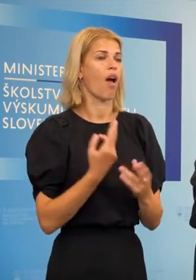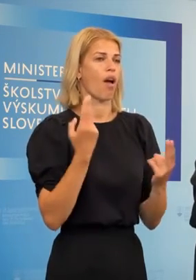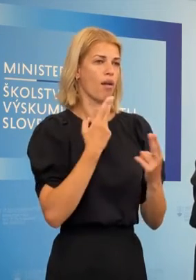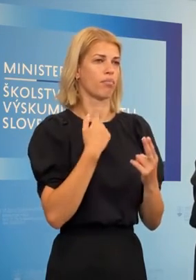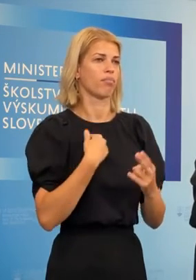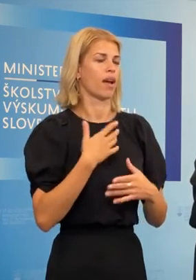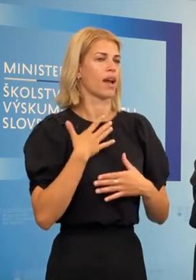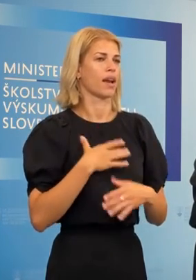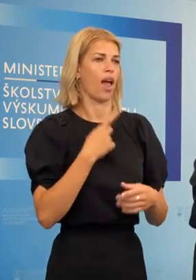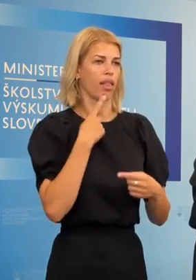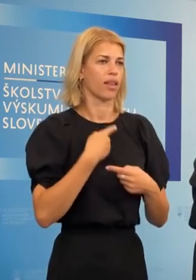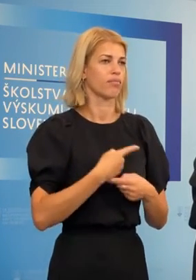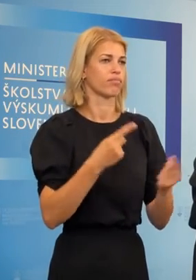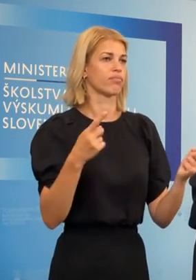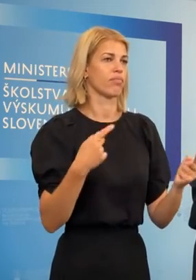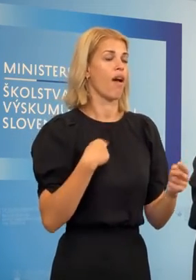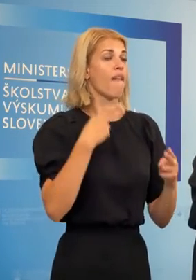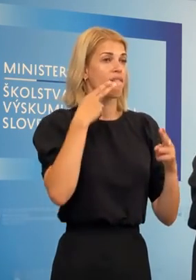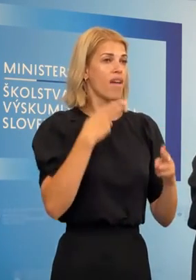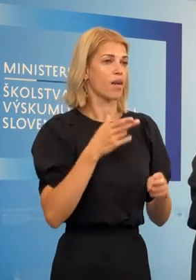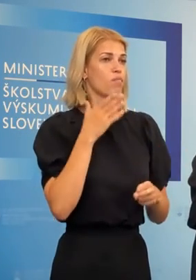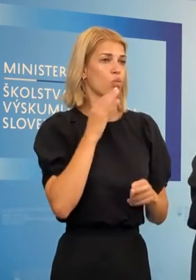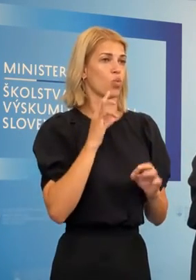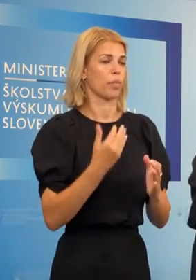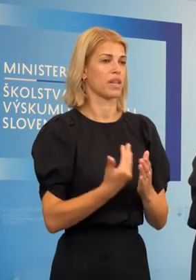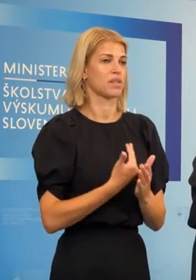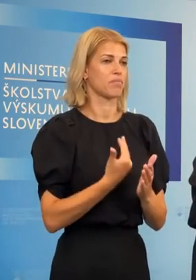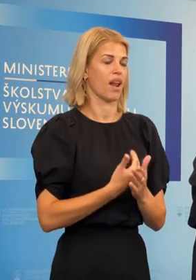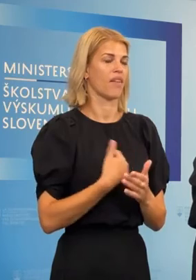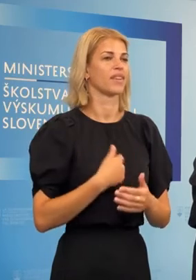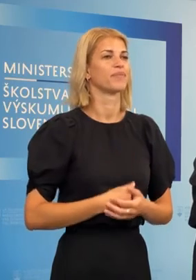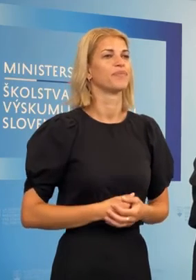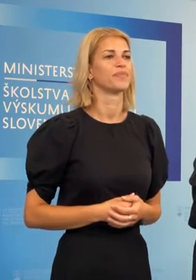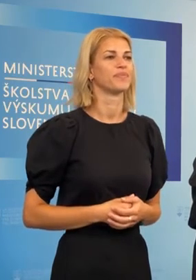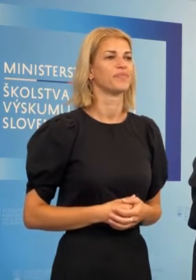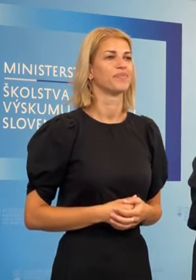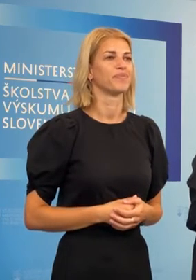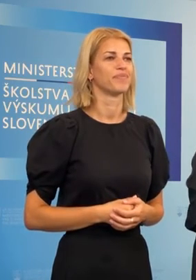ich budeme veľmi radi prezentovať a my veríme, že ich budeme mať, aby sme ich odprezentovali.